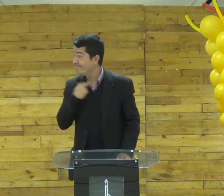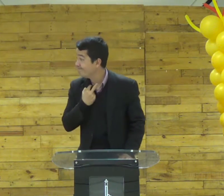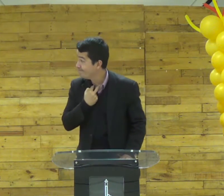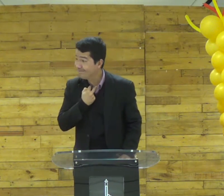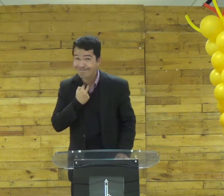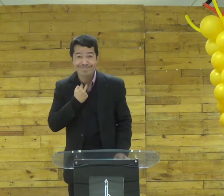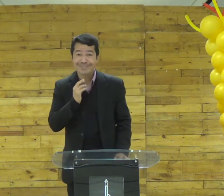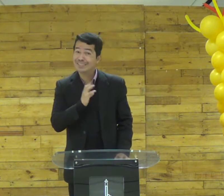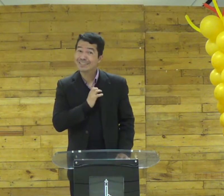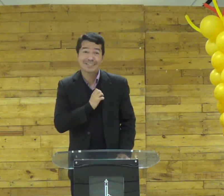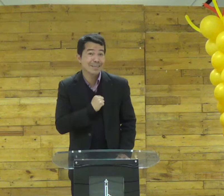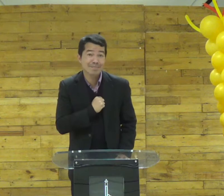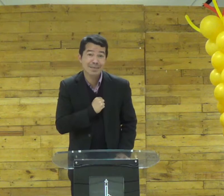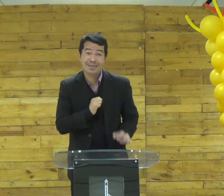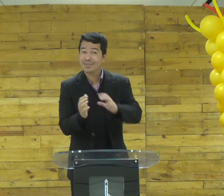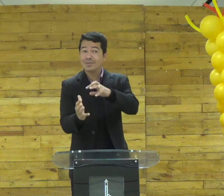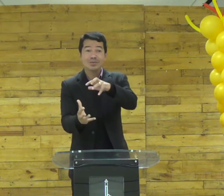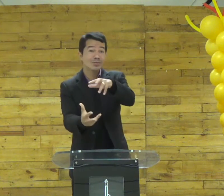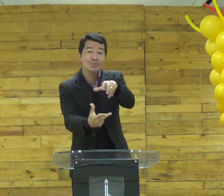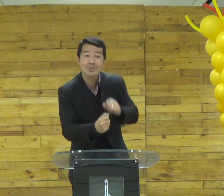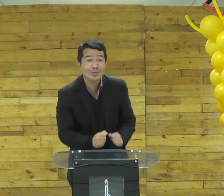não podemos amar o mundo